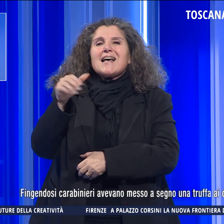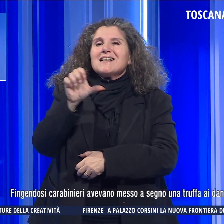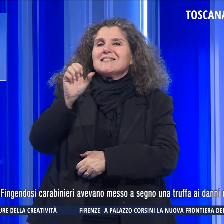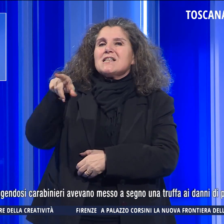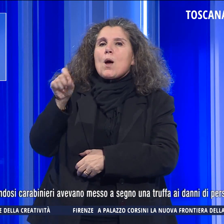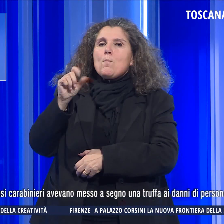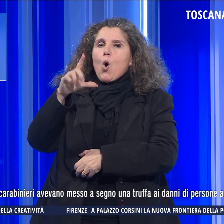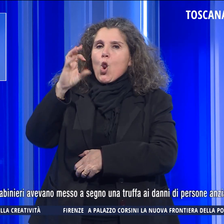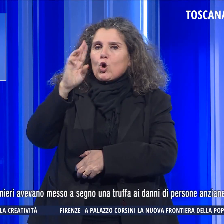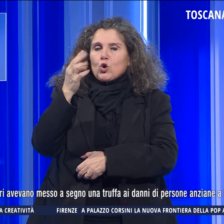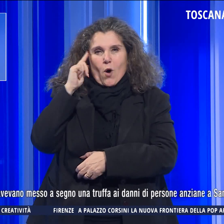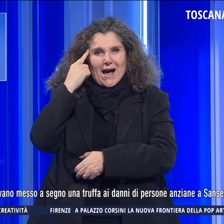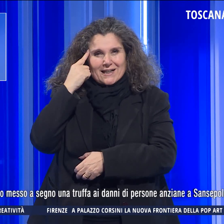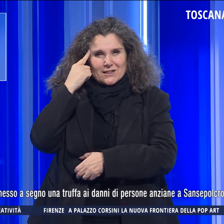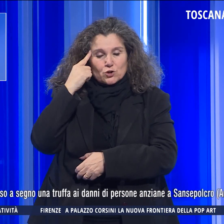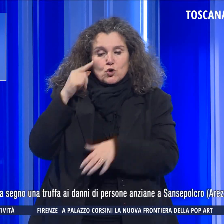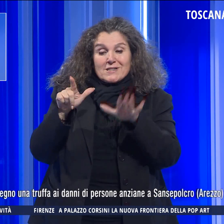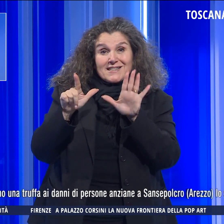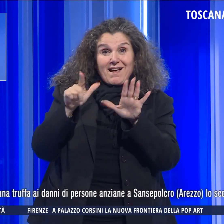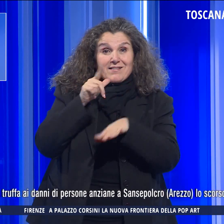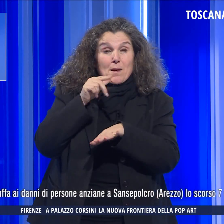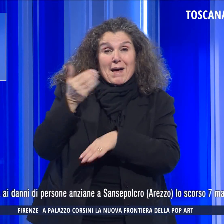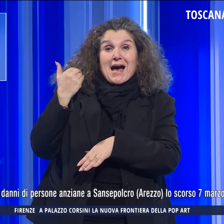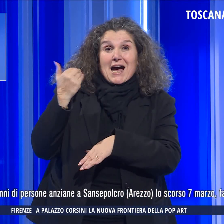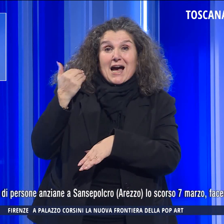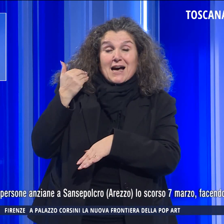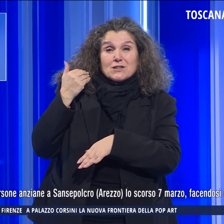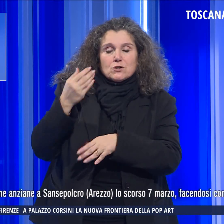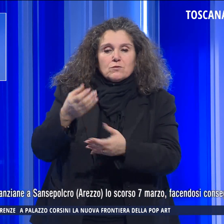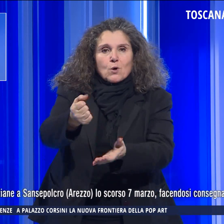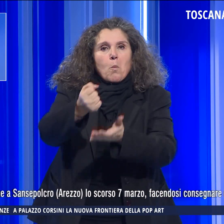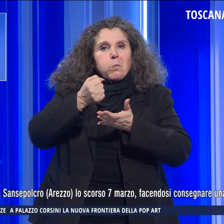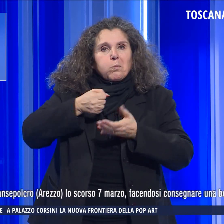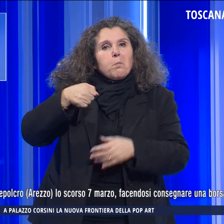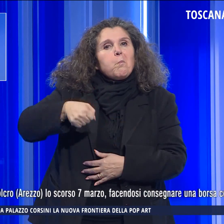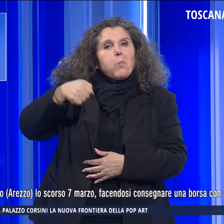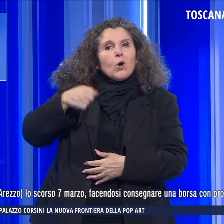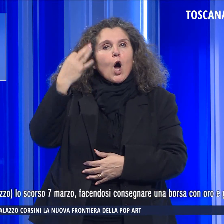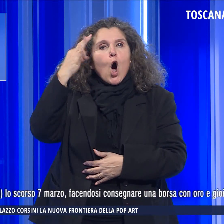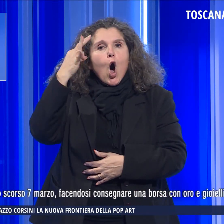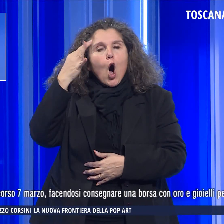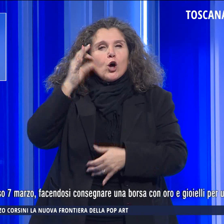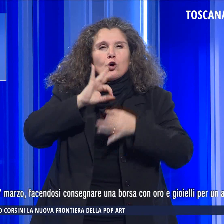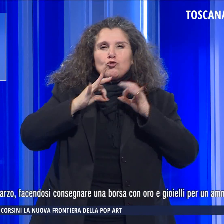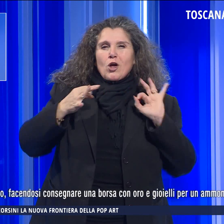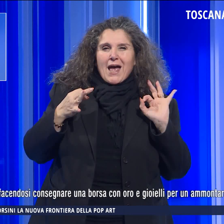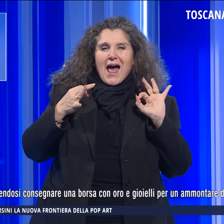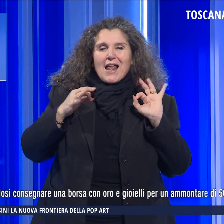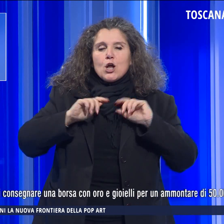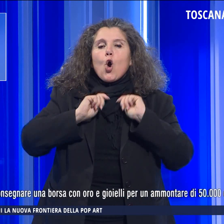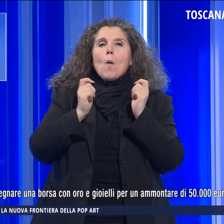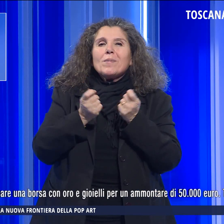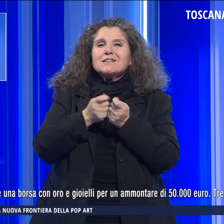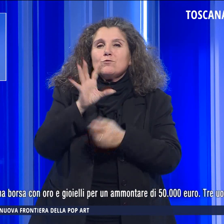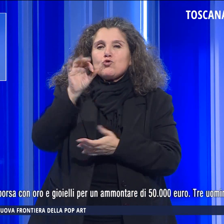scorso 7 marzo, facendosi consegnare una borsa con oro e gioielli per un ammontare di